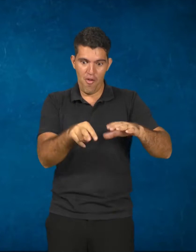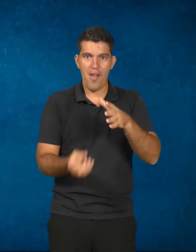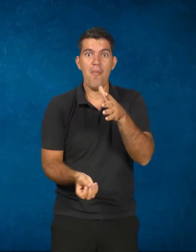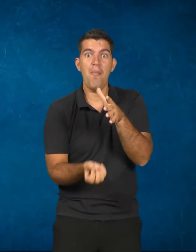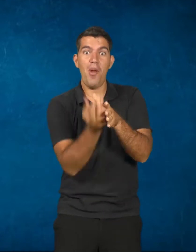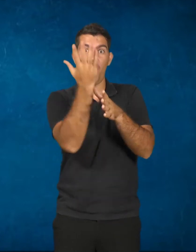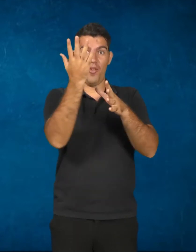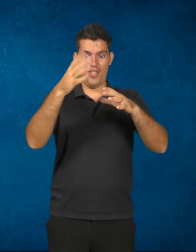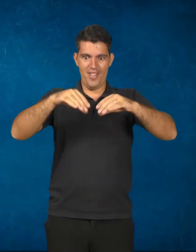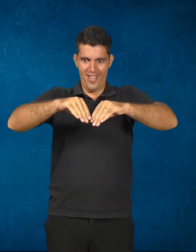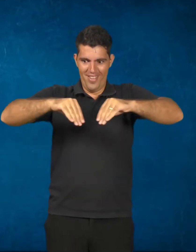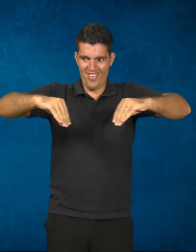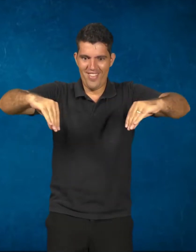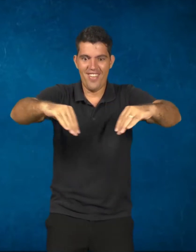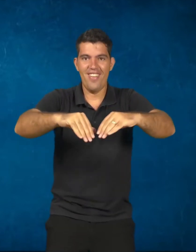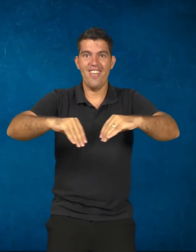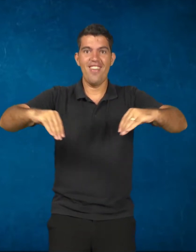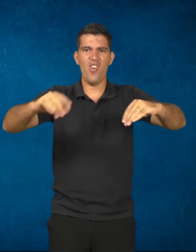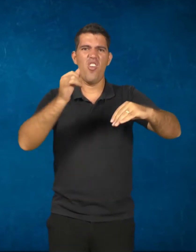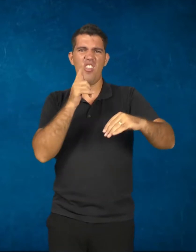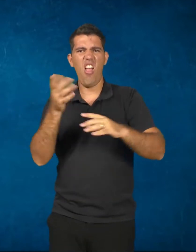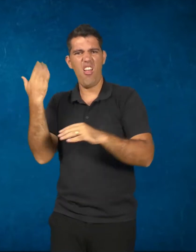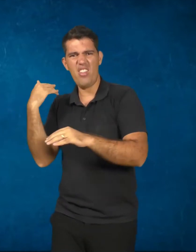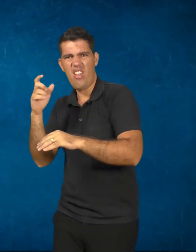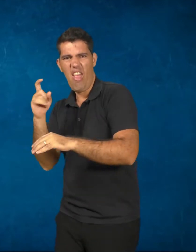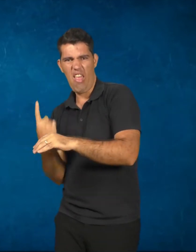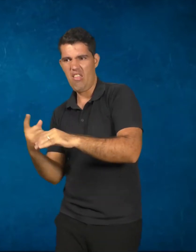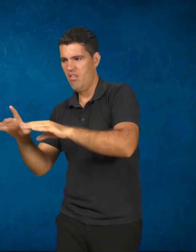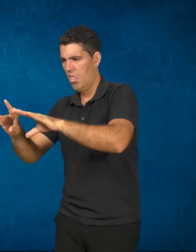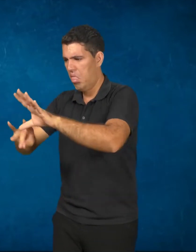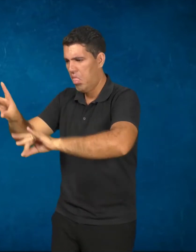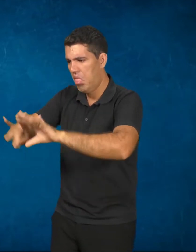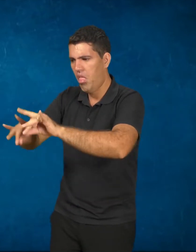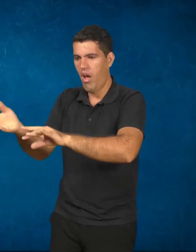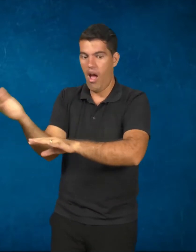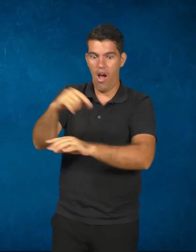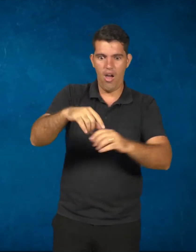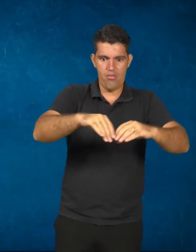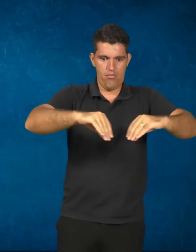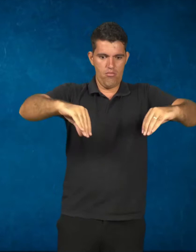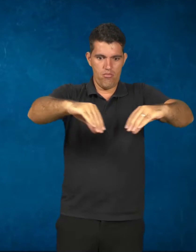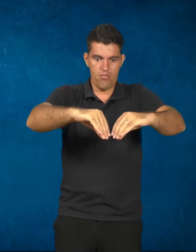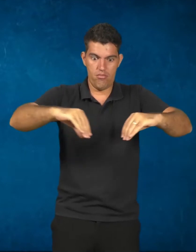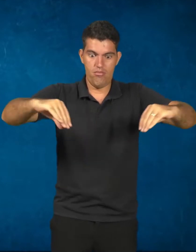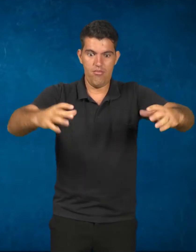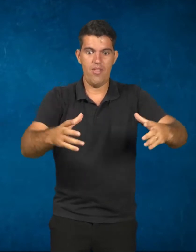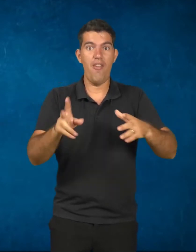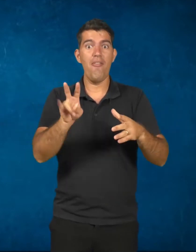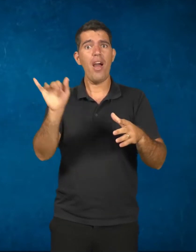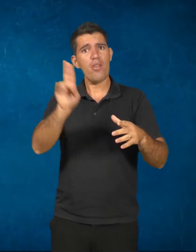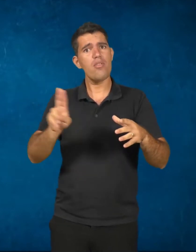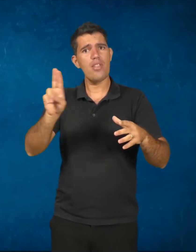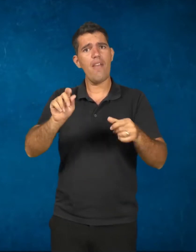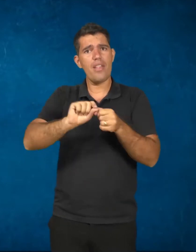materializado a partir de um barro, virando uma panela, que será útil para muitas pessoas,